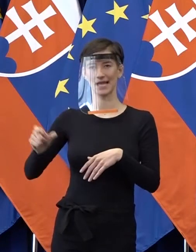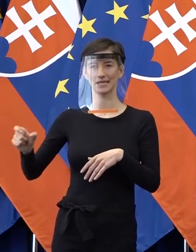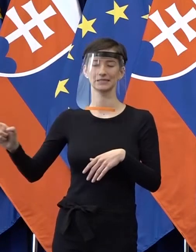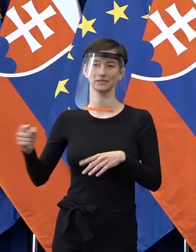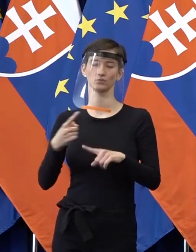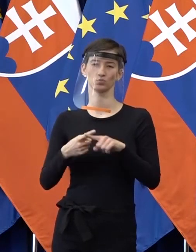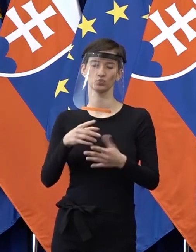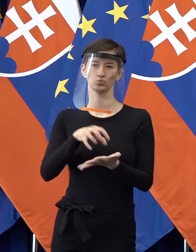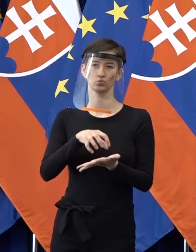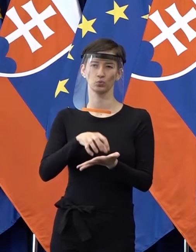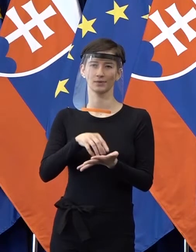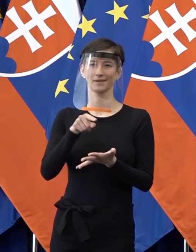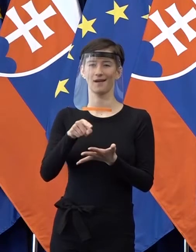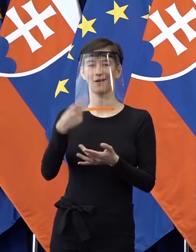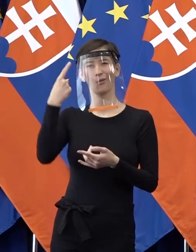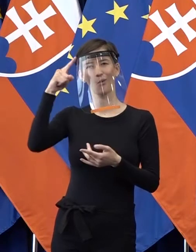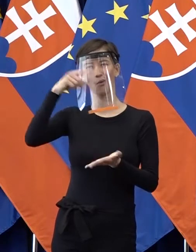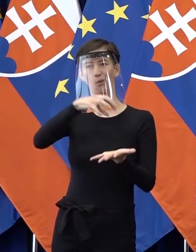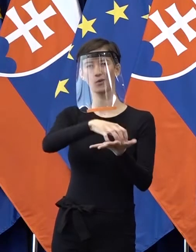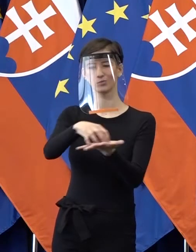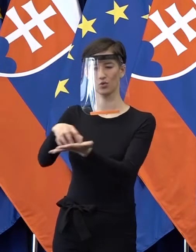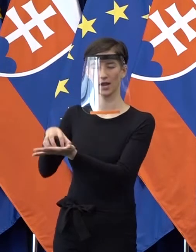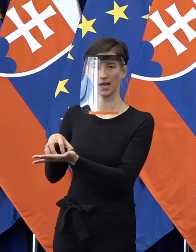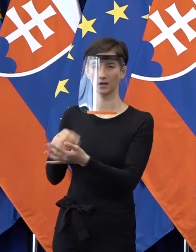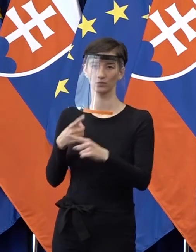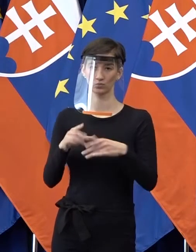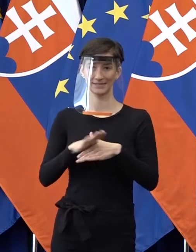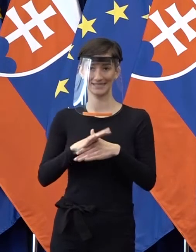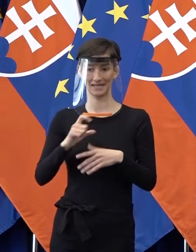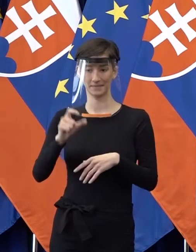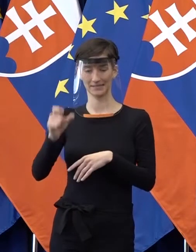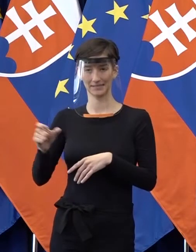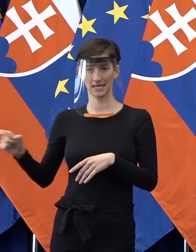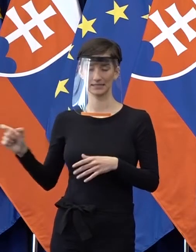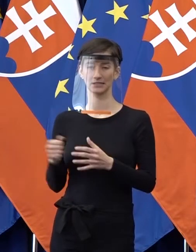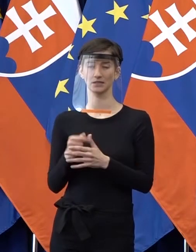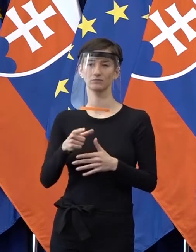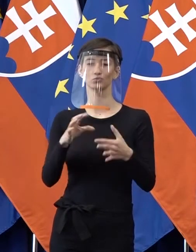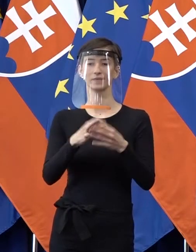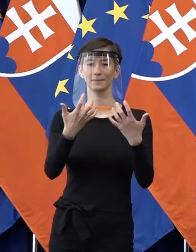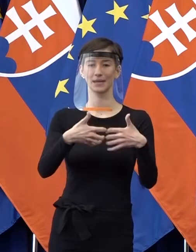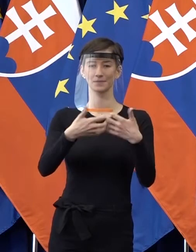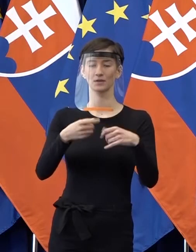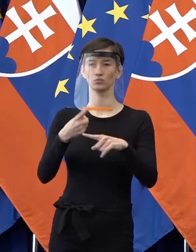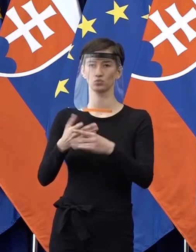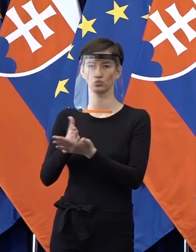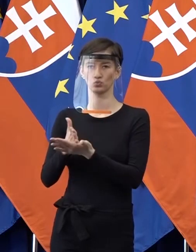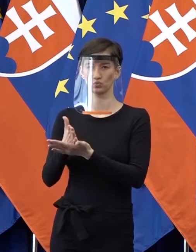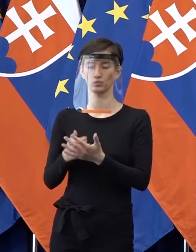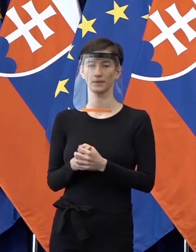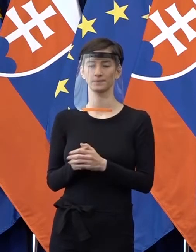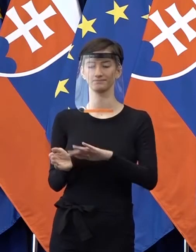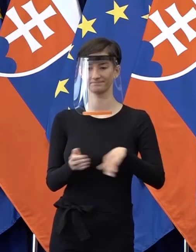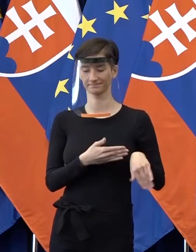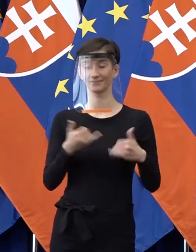skupinou zastupujúcou odborárov a zamestnancov v našom priemysle a službách. Dnes sme paralelne rokovali